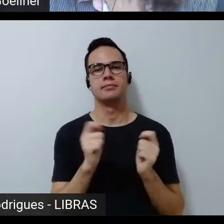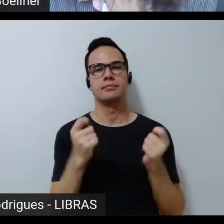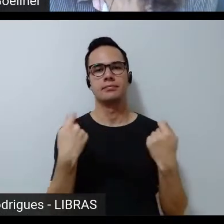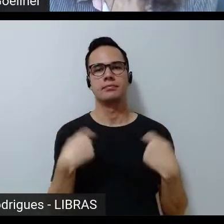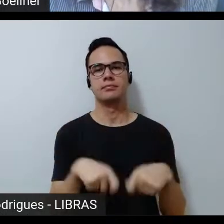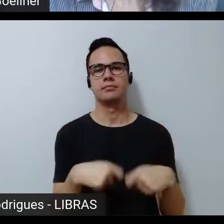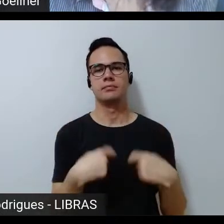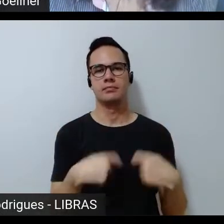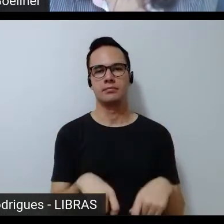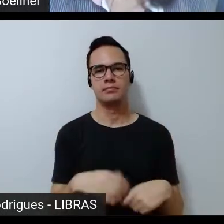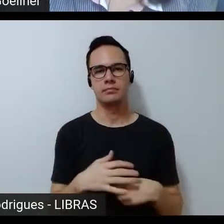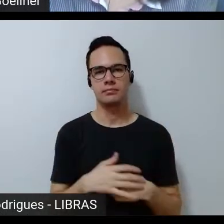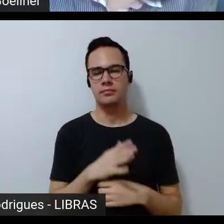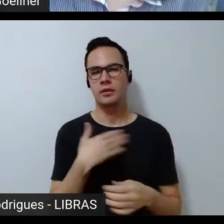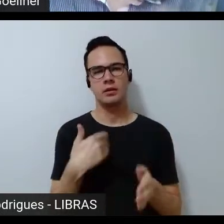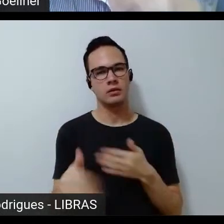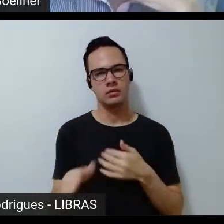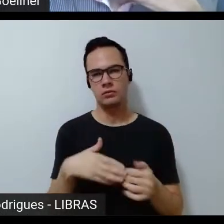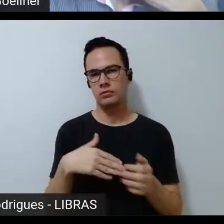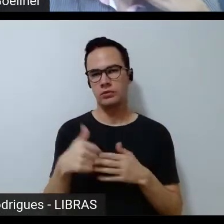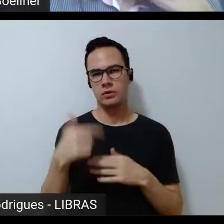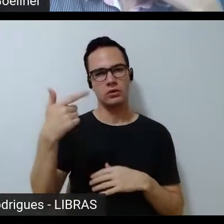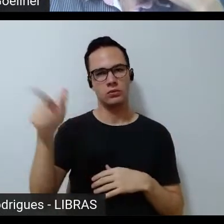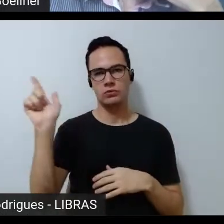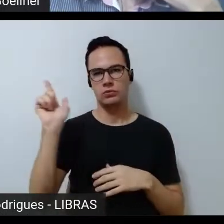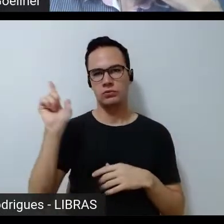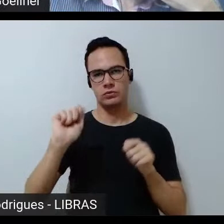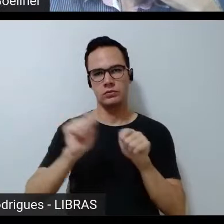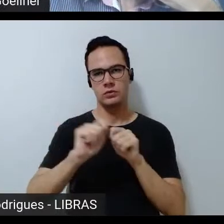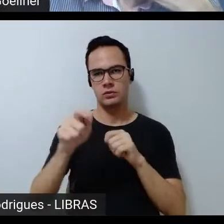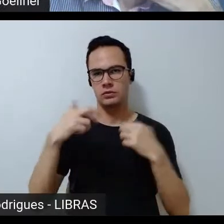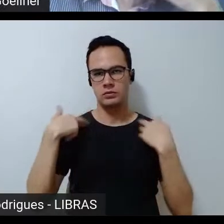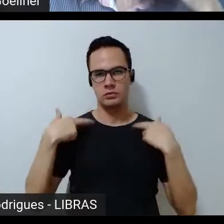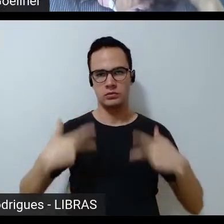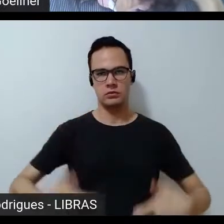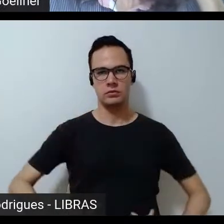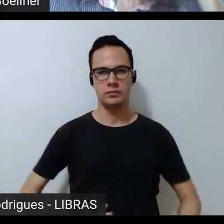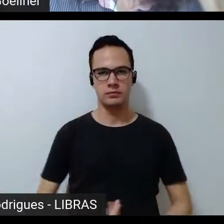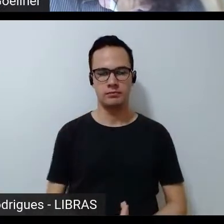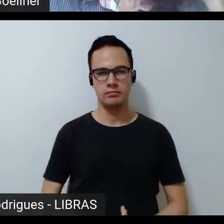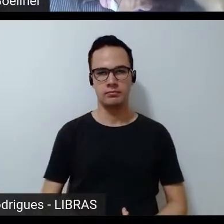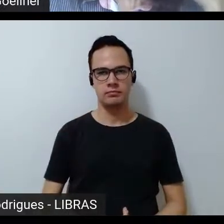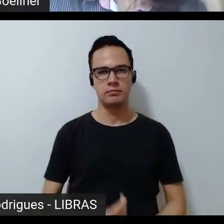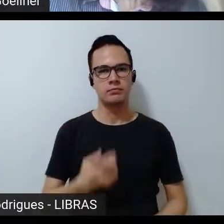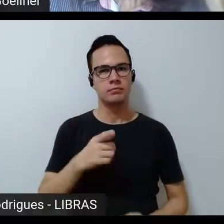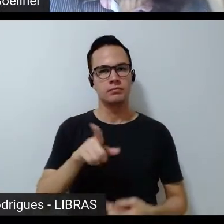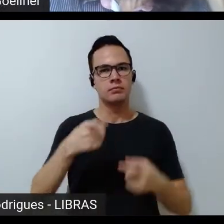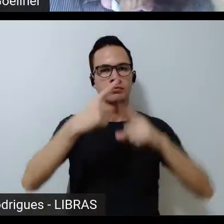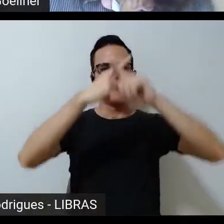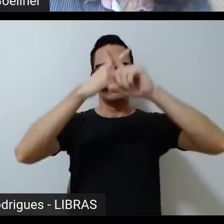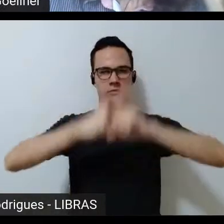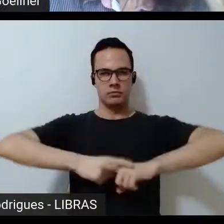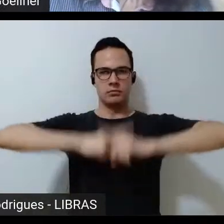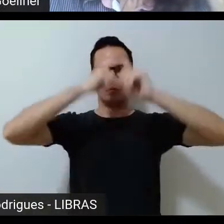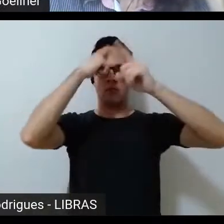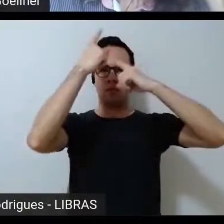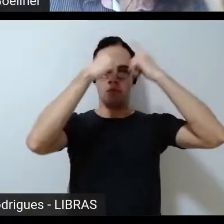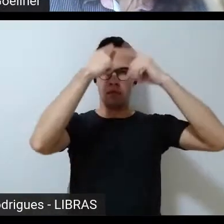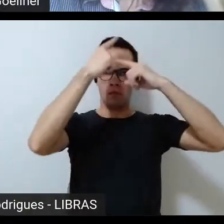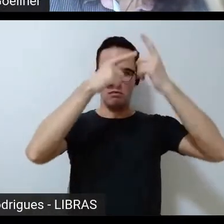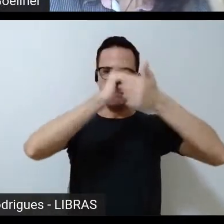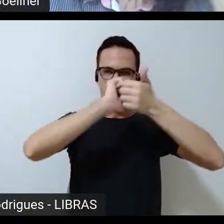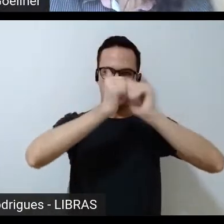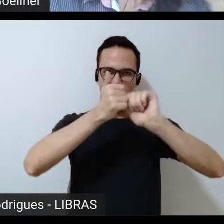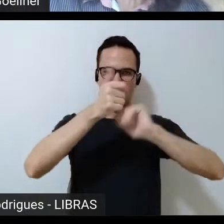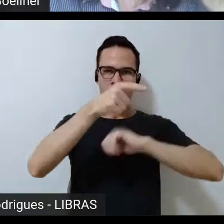como qualquer outra atividade humana e que numa disputa ideológica o esporte